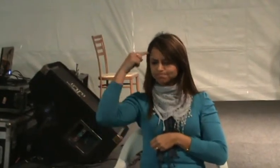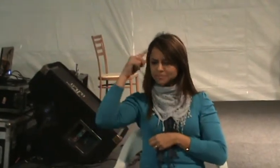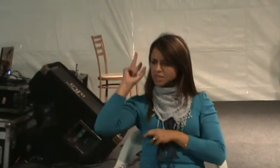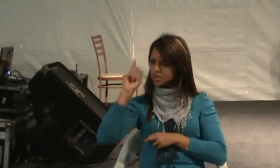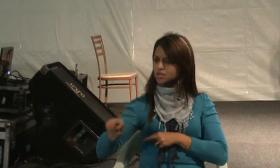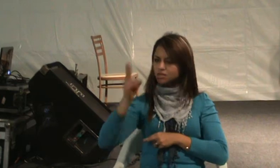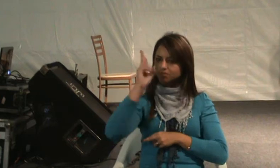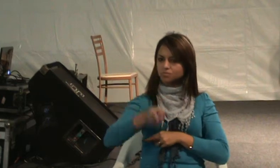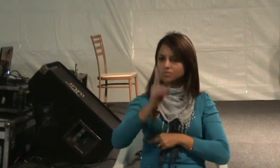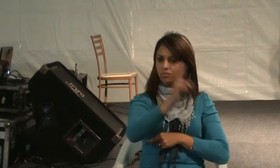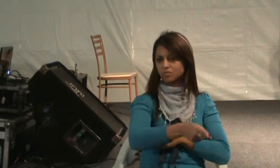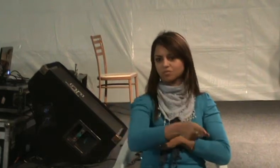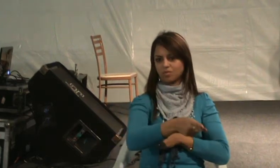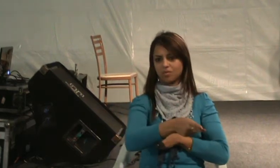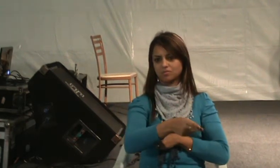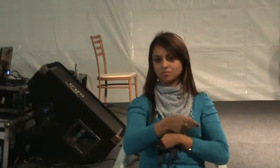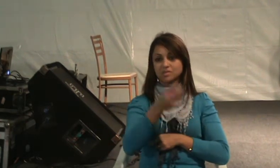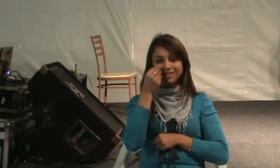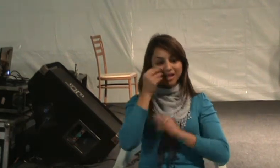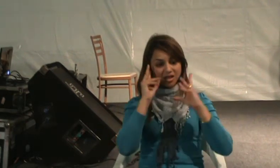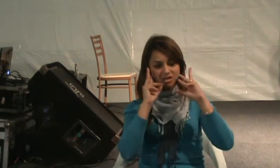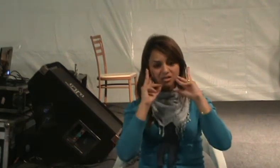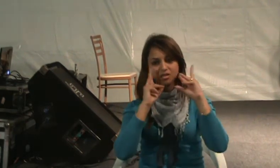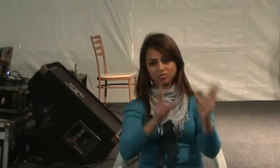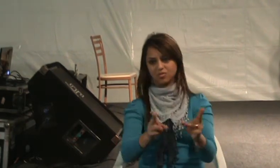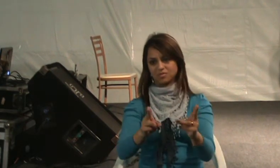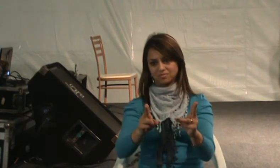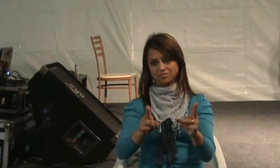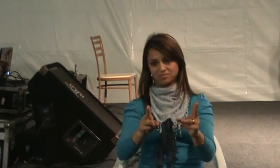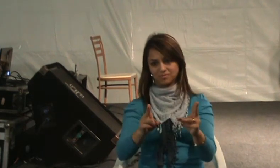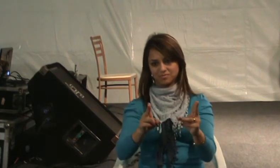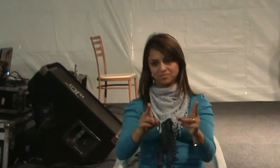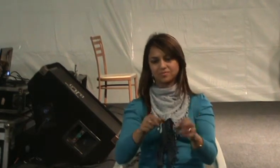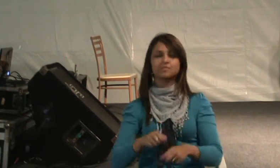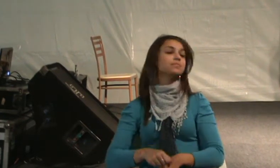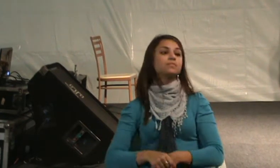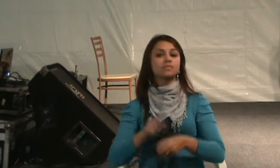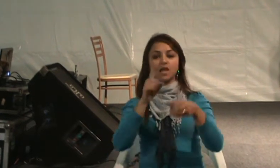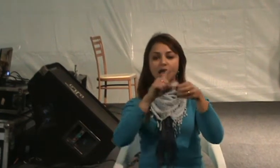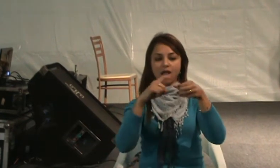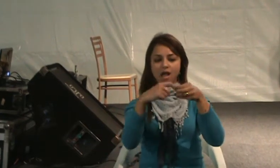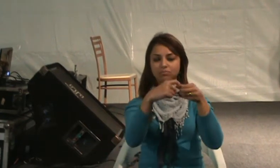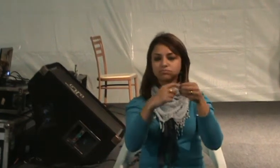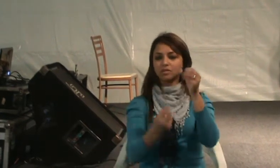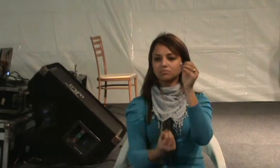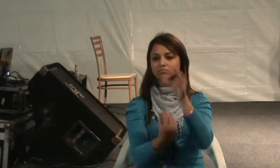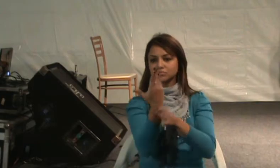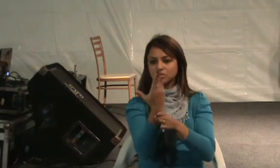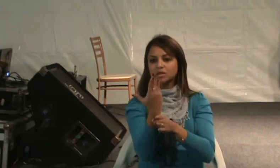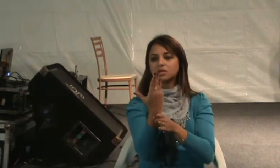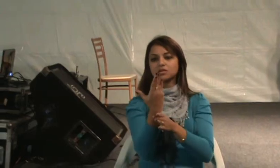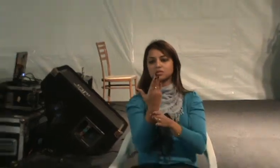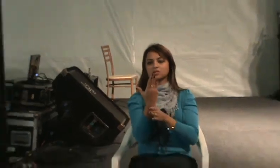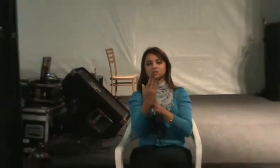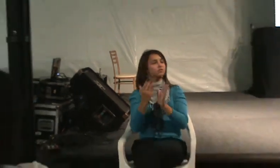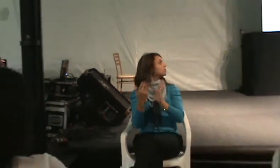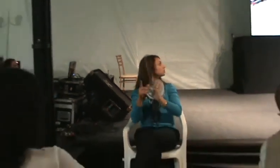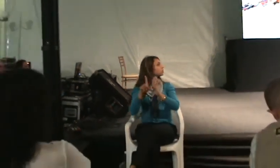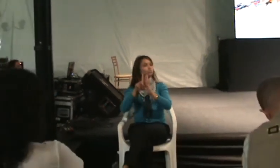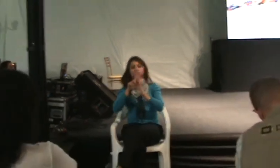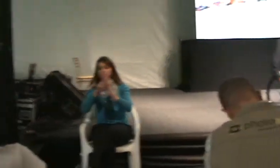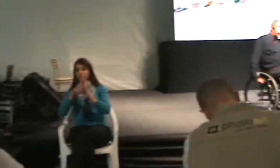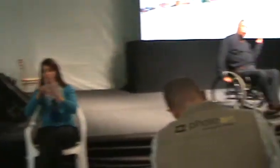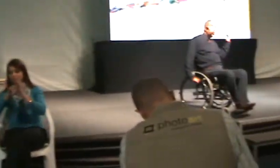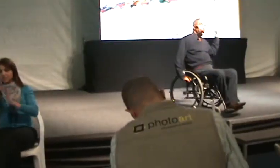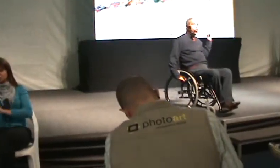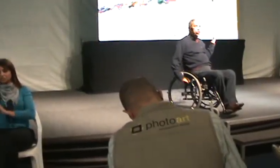mesmo tratamento para as pessoas com deficiência. Então, editaram a Convenção dos Direitos da Pessoa com Deficiência,